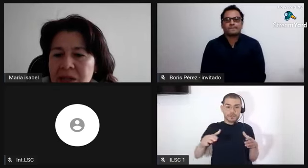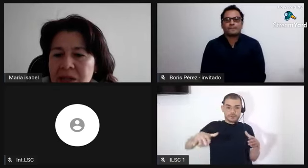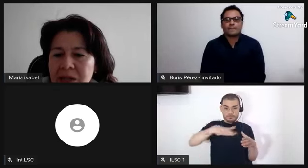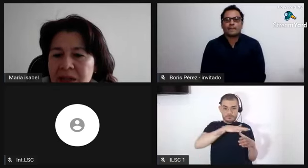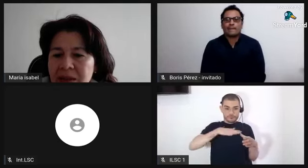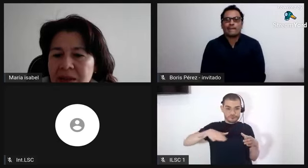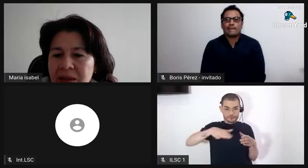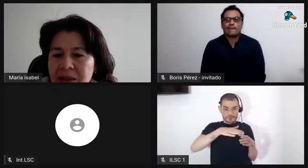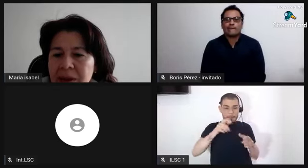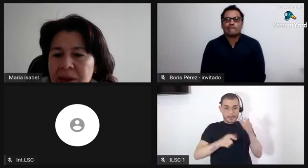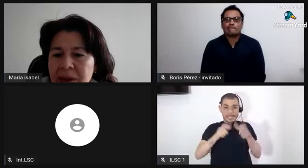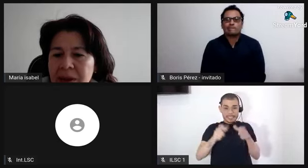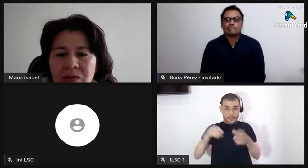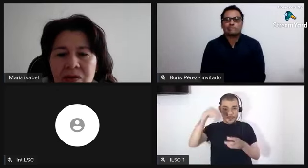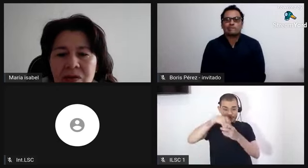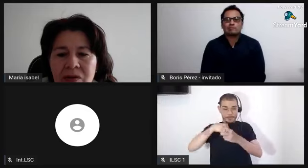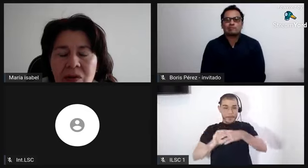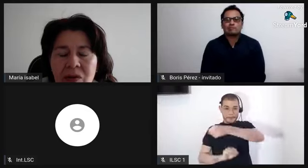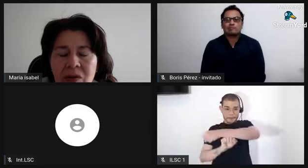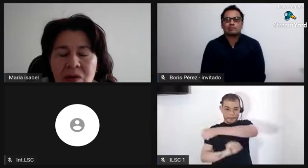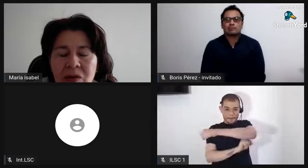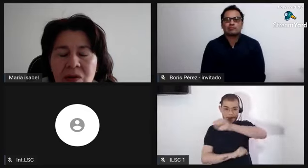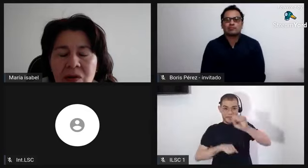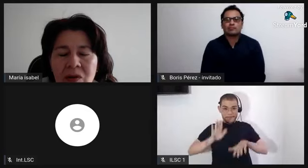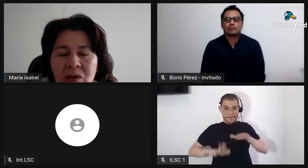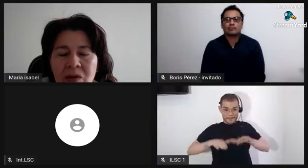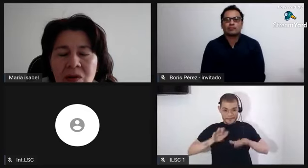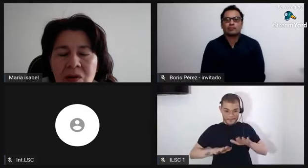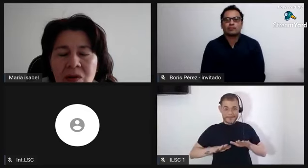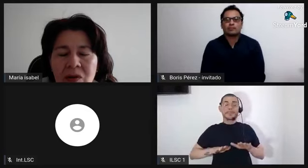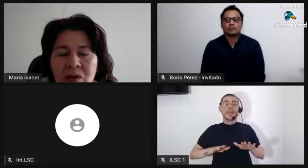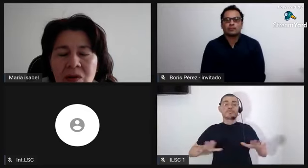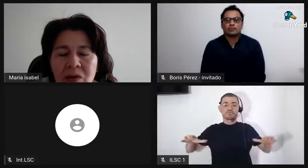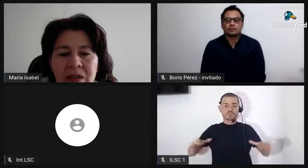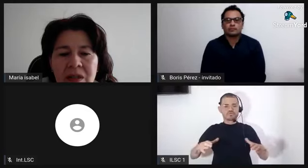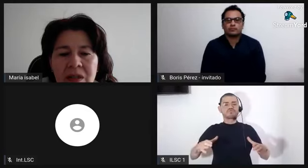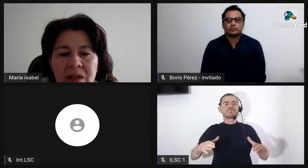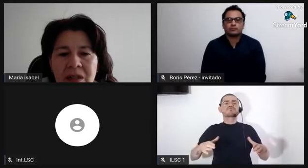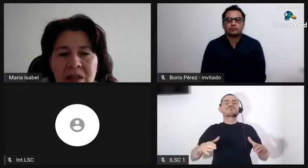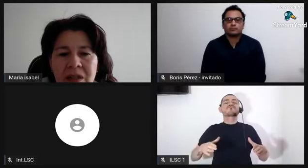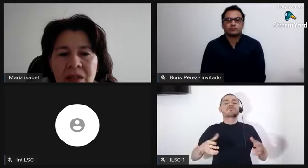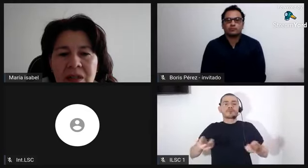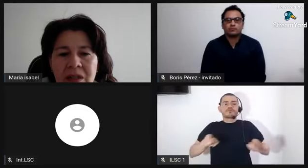palenques al enterarse de la muerte de Benkos? ¿Biojo?